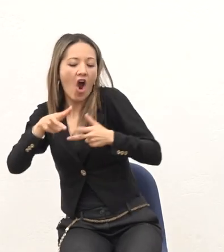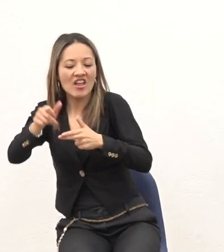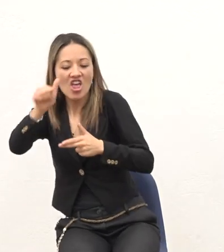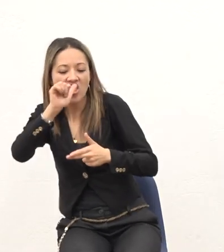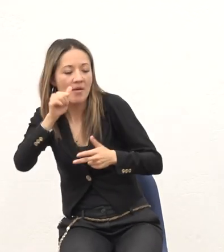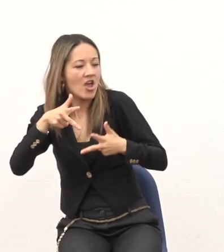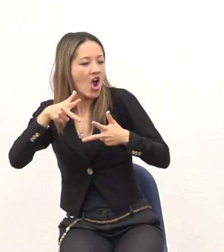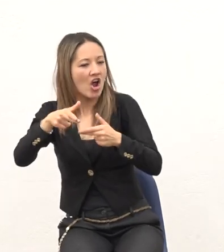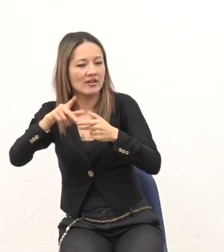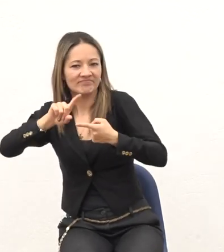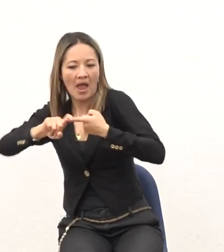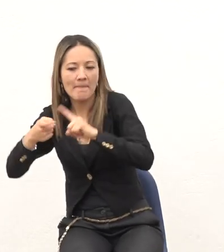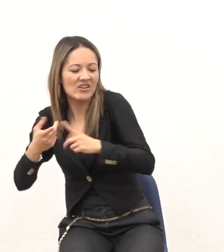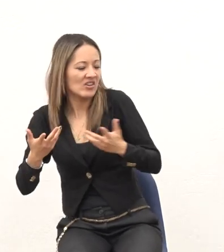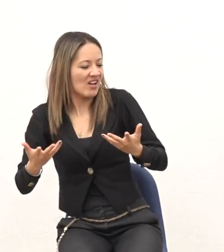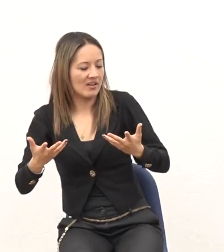Bueno Isaías